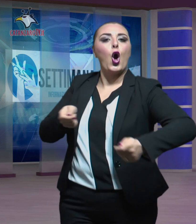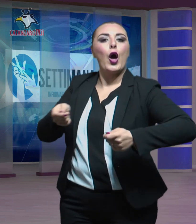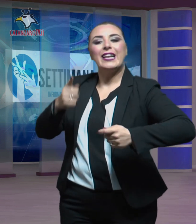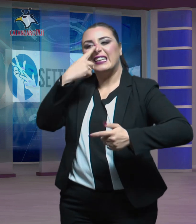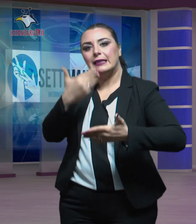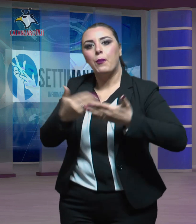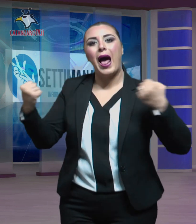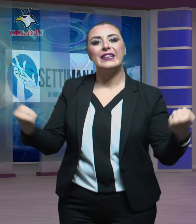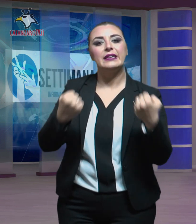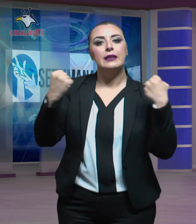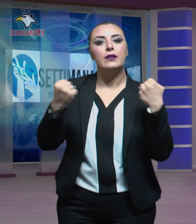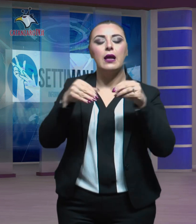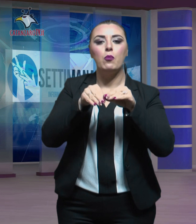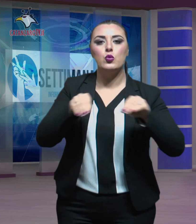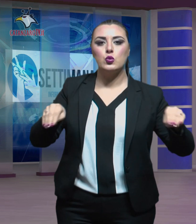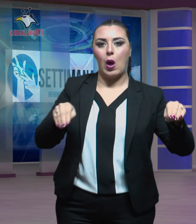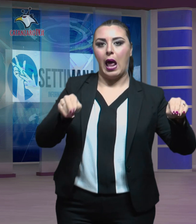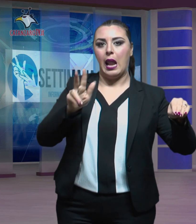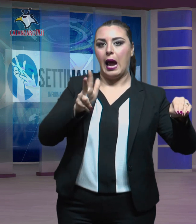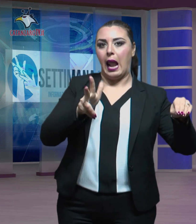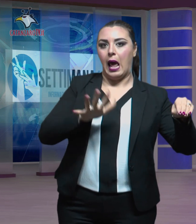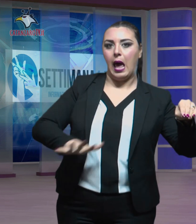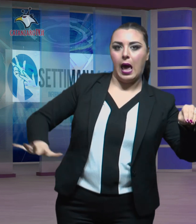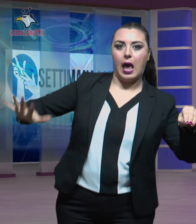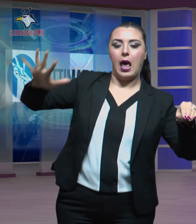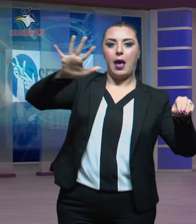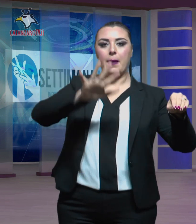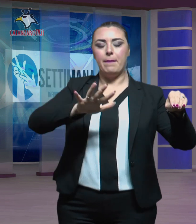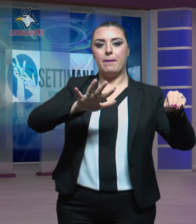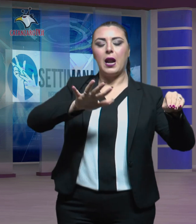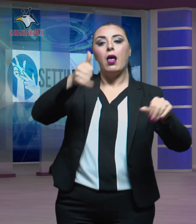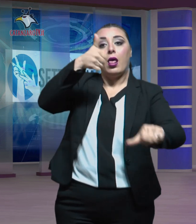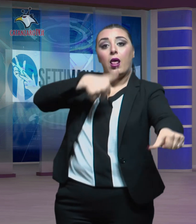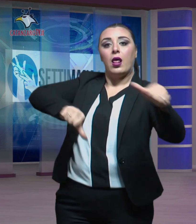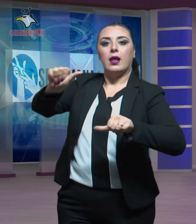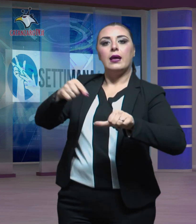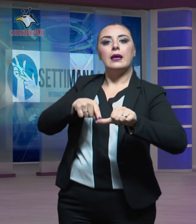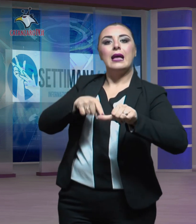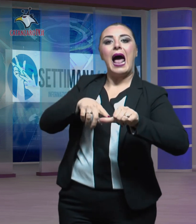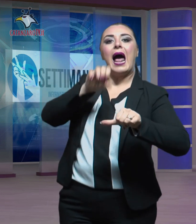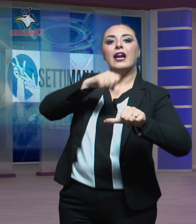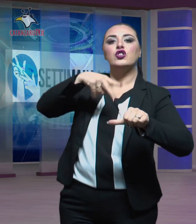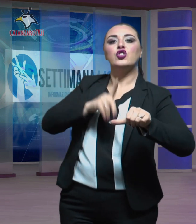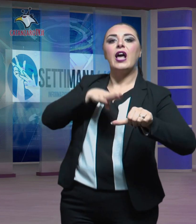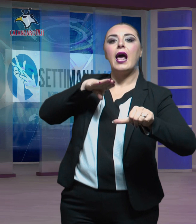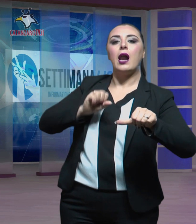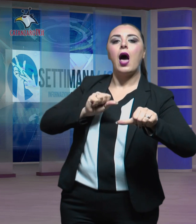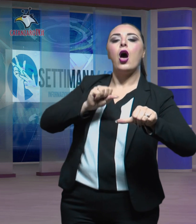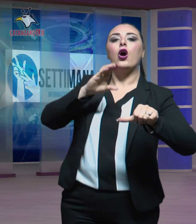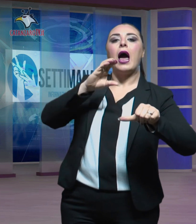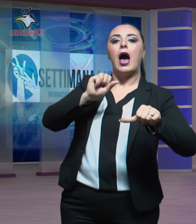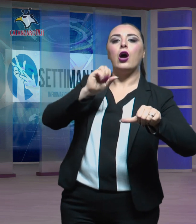le attività dei musei calabresi. Al posto di Angela Accordon,